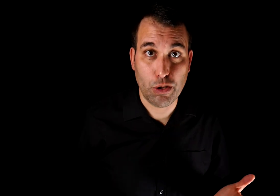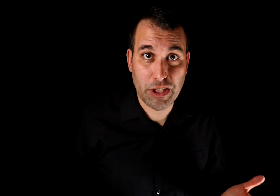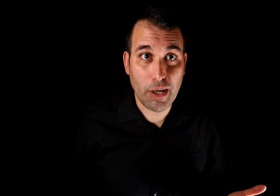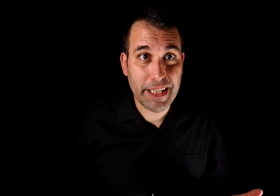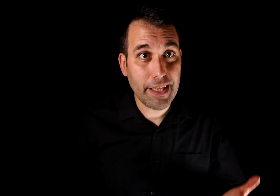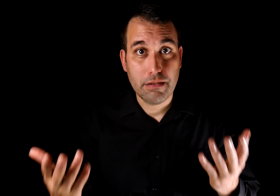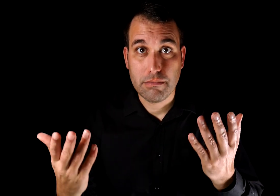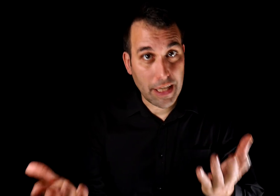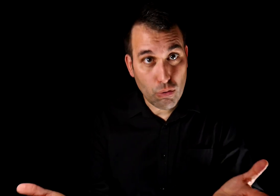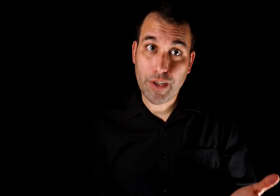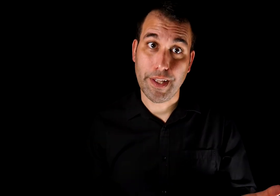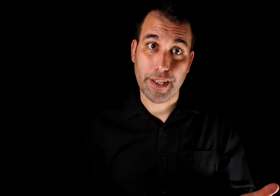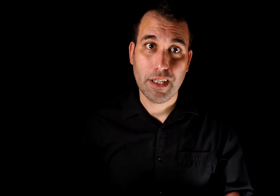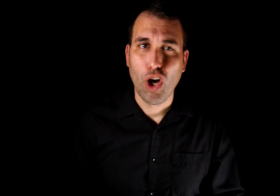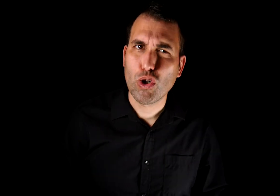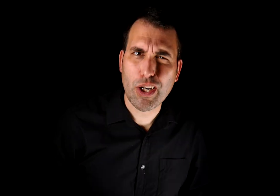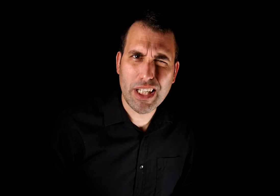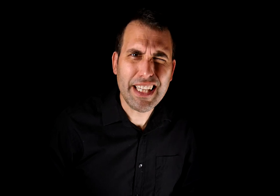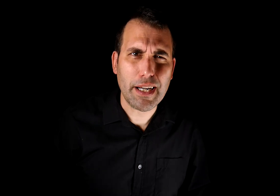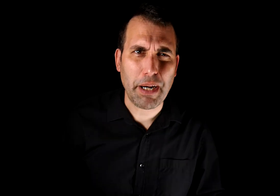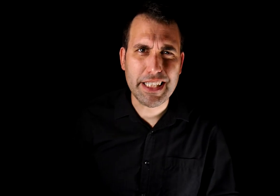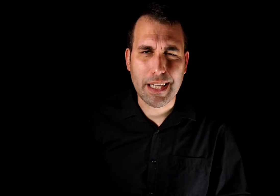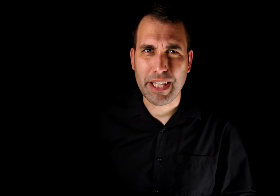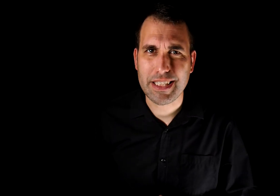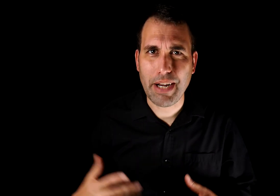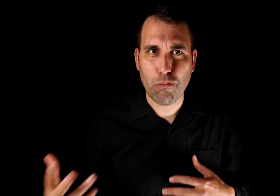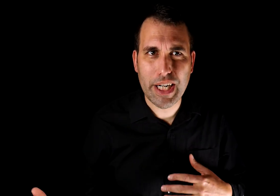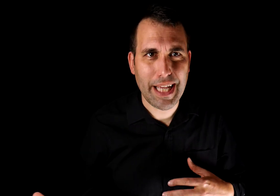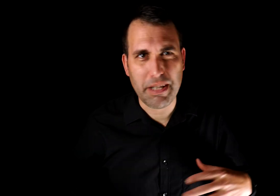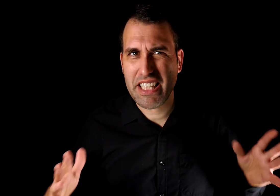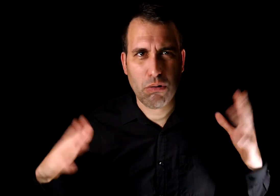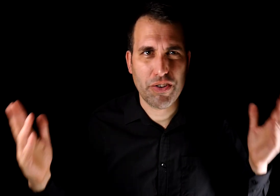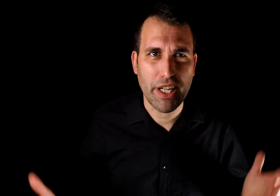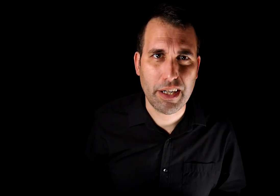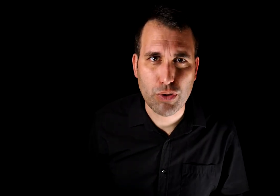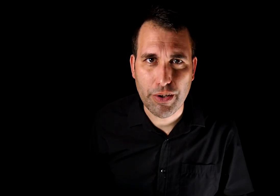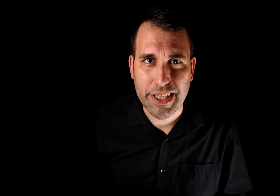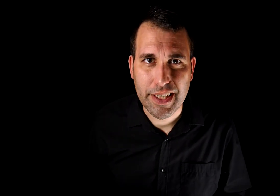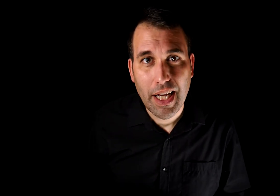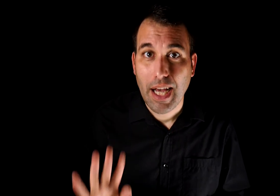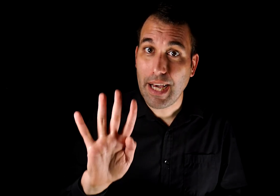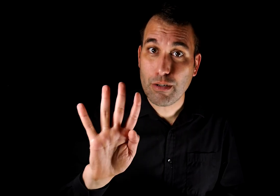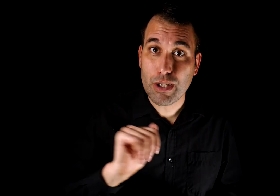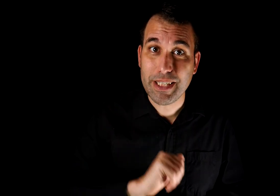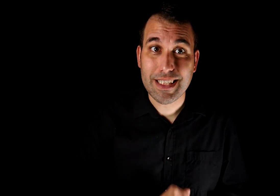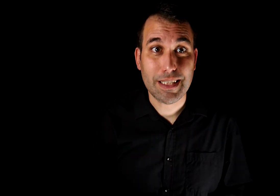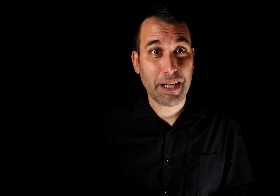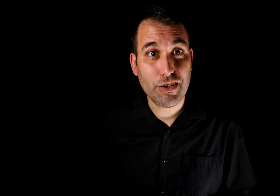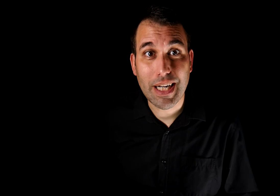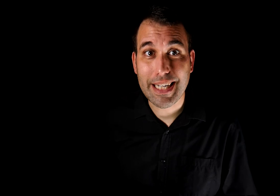visto personalmente, tengo uno reciente. ¿Os acordáis del terraplanista que me deseaba la muerte a mí y a una docena de refutadores? Hace cuatro meses desapareció de las